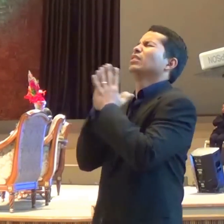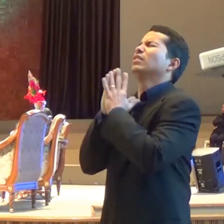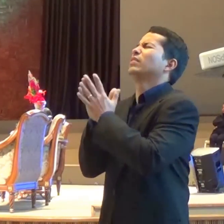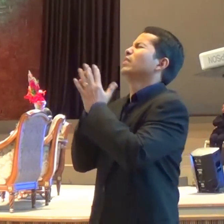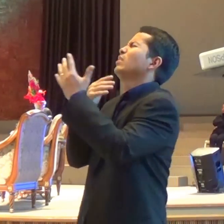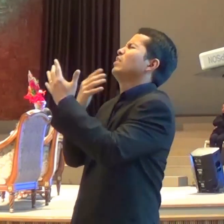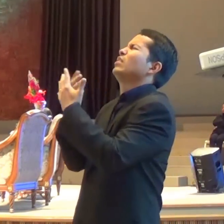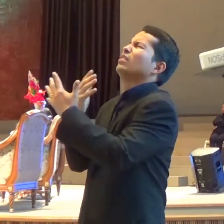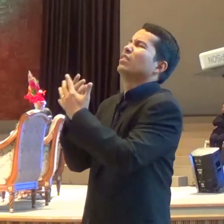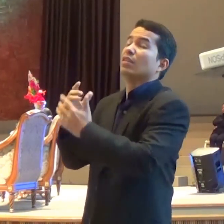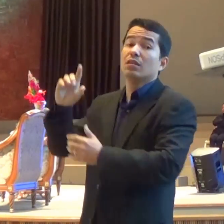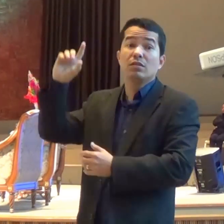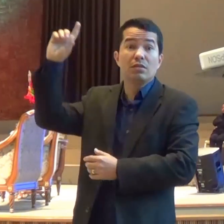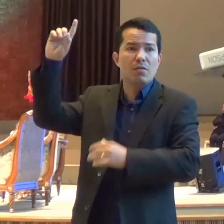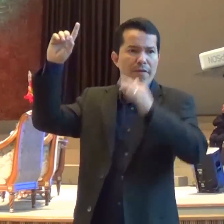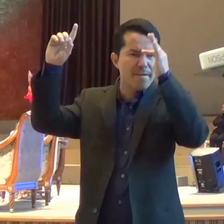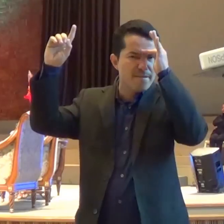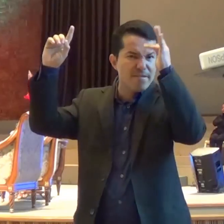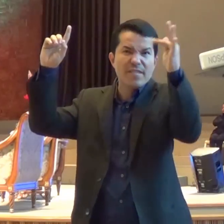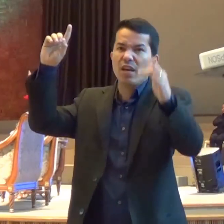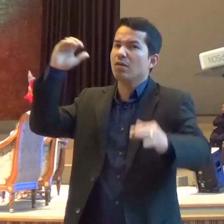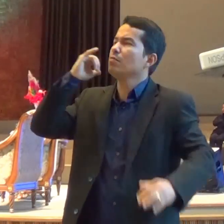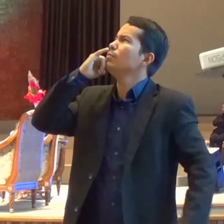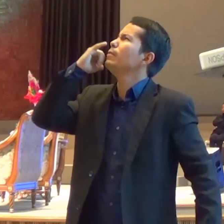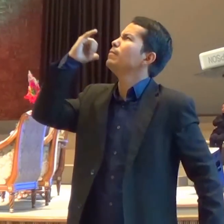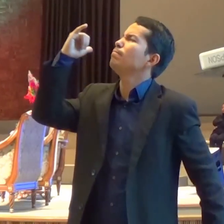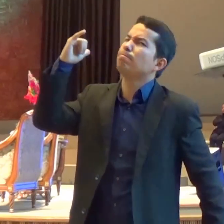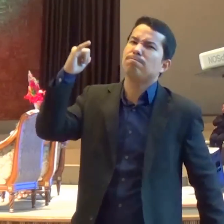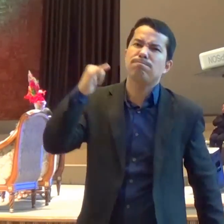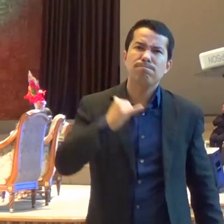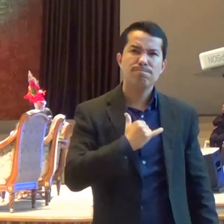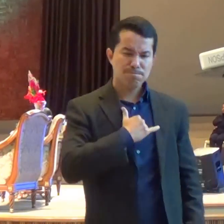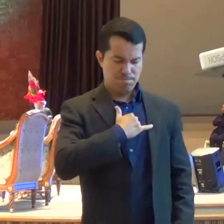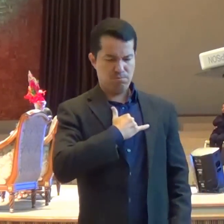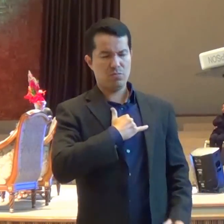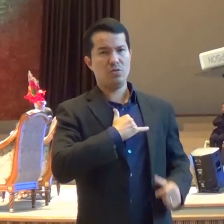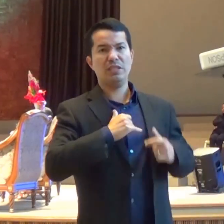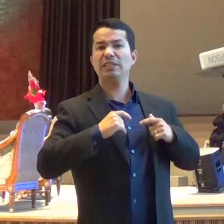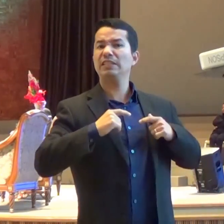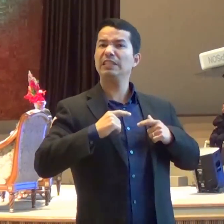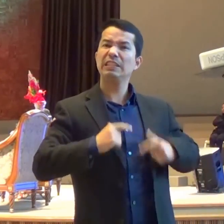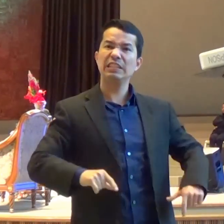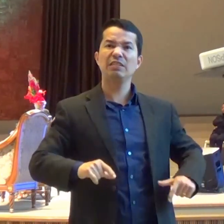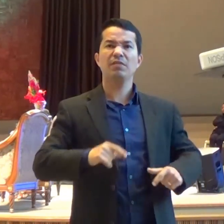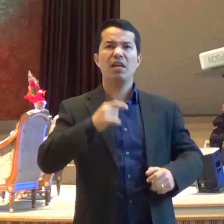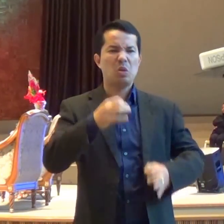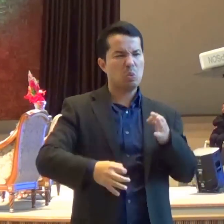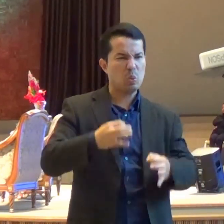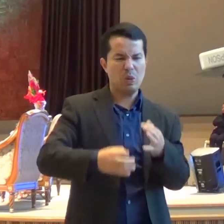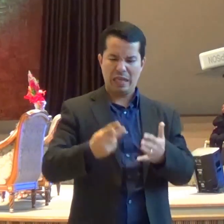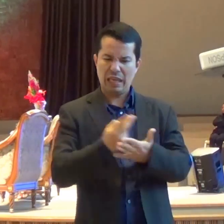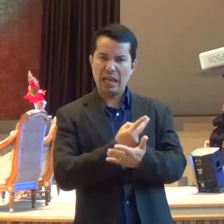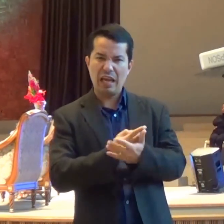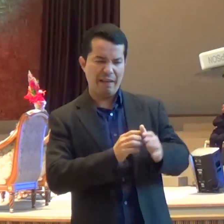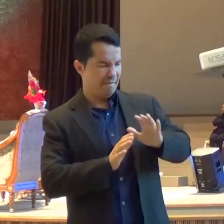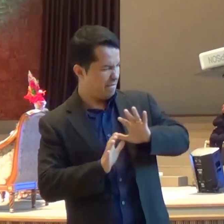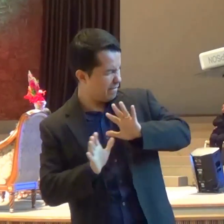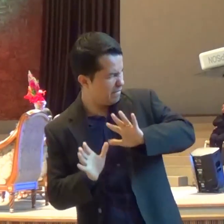toda A injustiça E aí Pela fé Eu tomei Posse De um